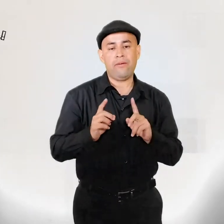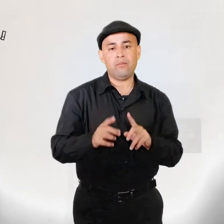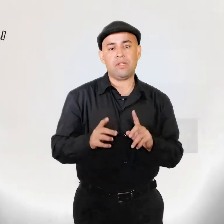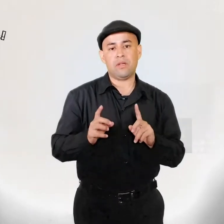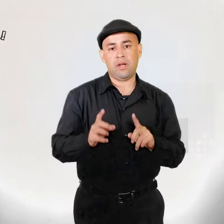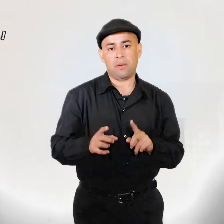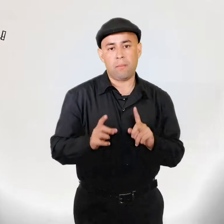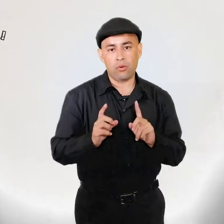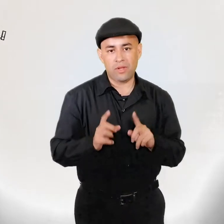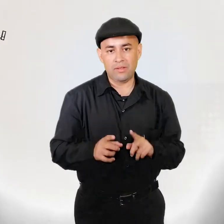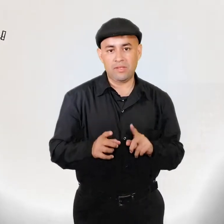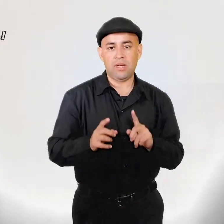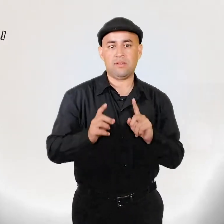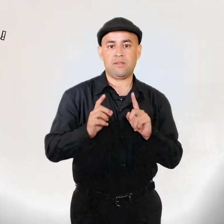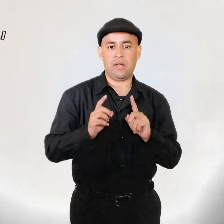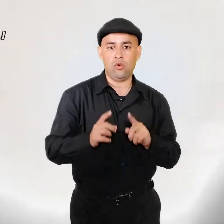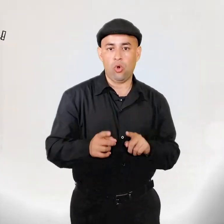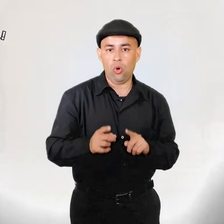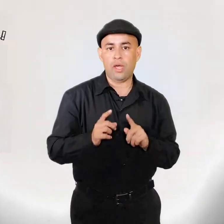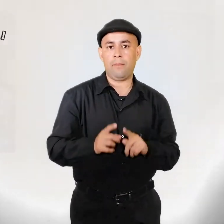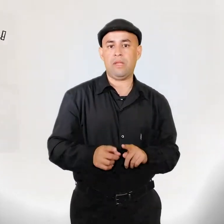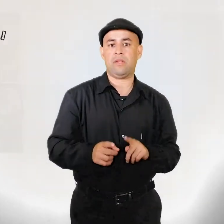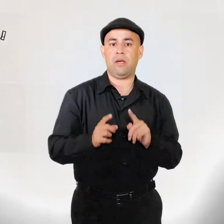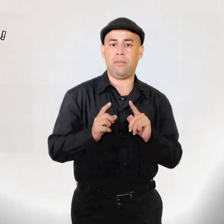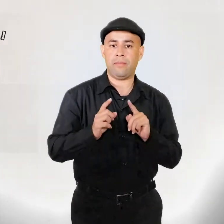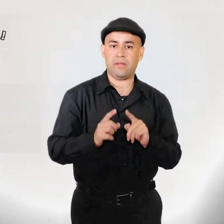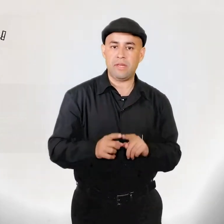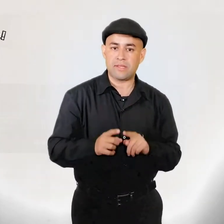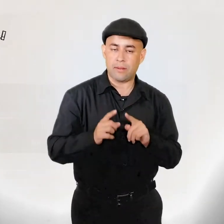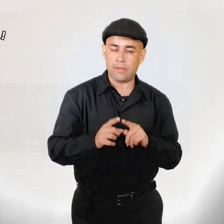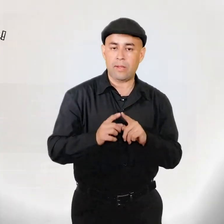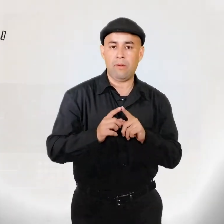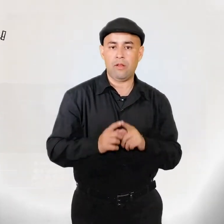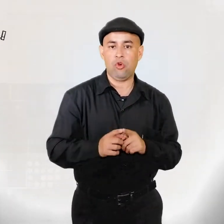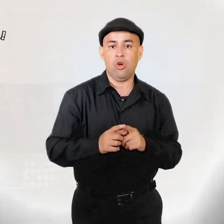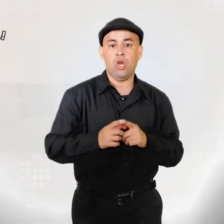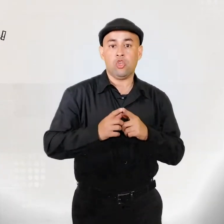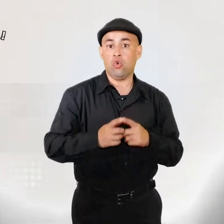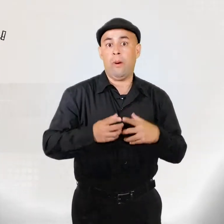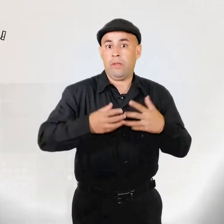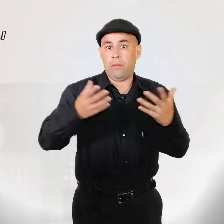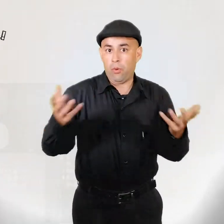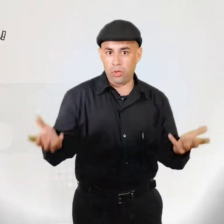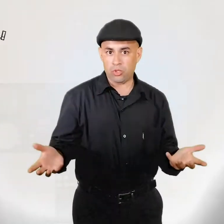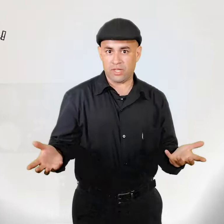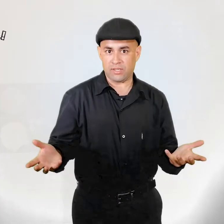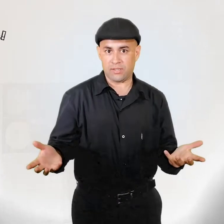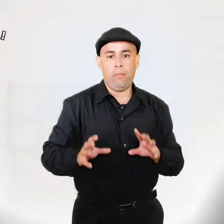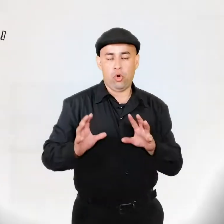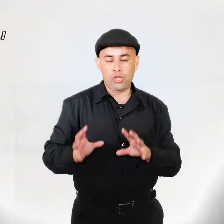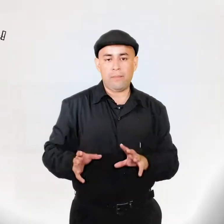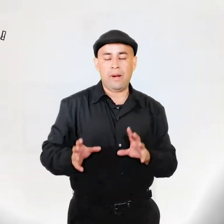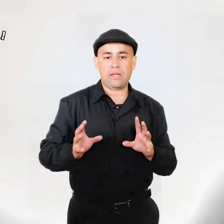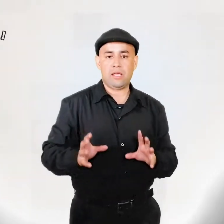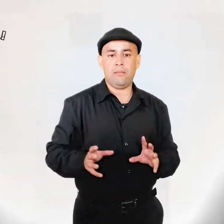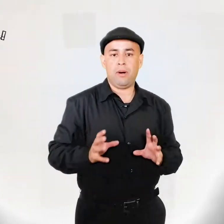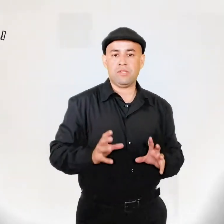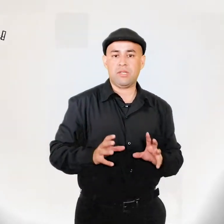vamos a tener potencias, tecnológicamente y armamentistamente hablando, sumamente poderosas. Por otra parte, vamos a